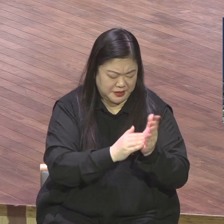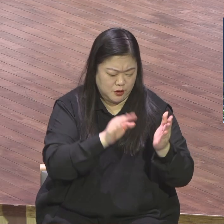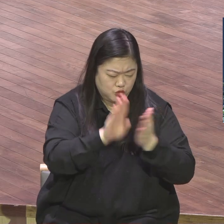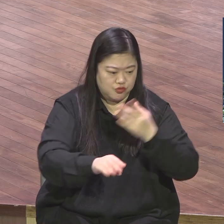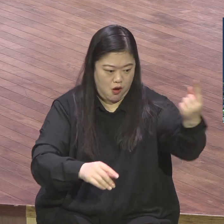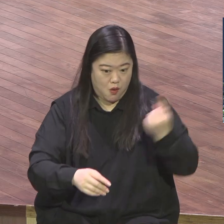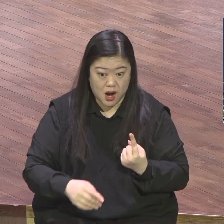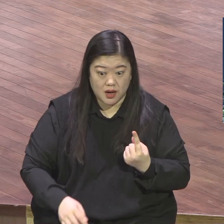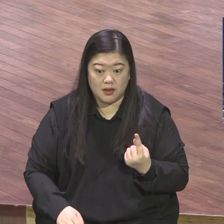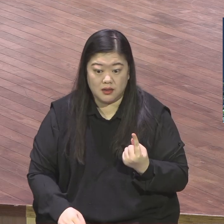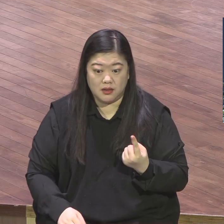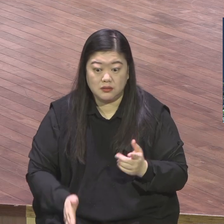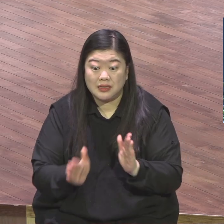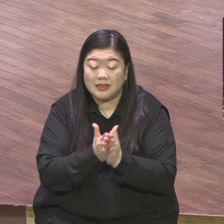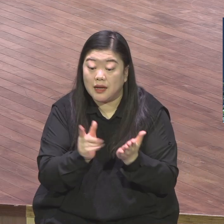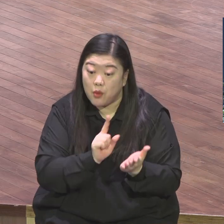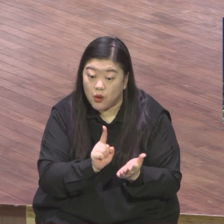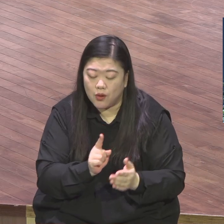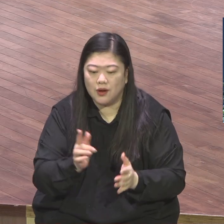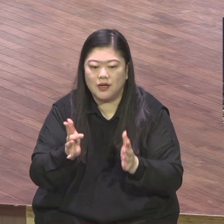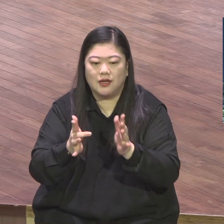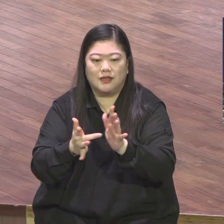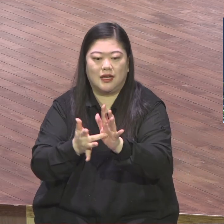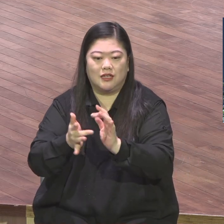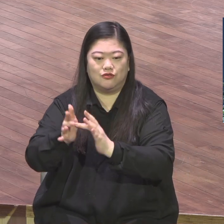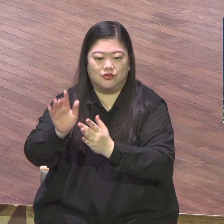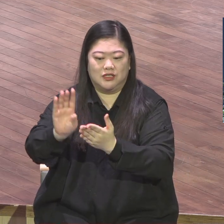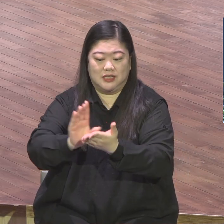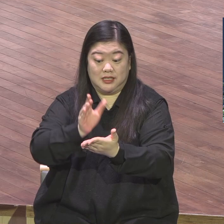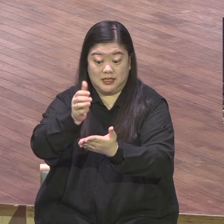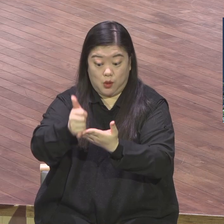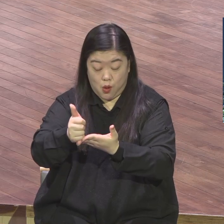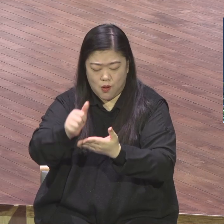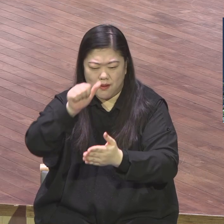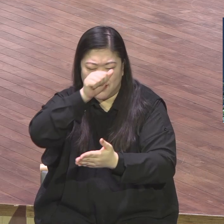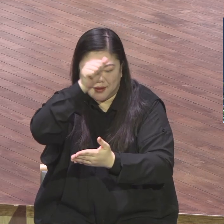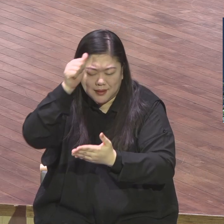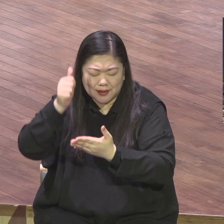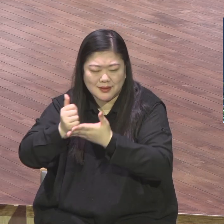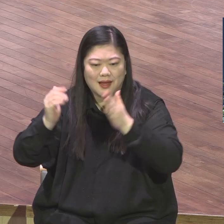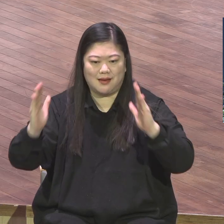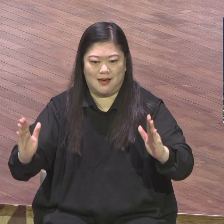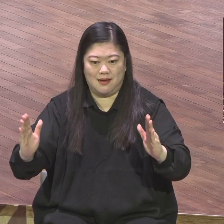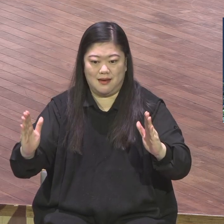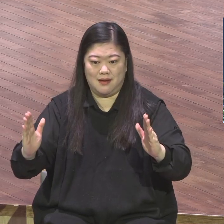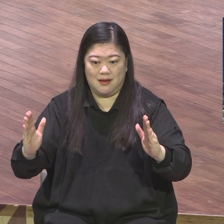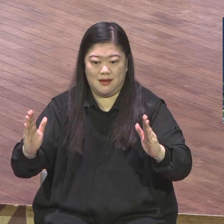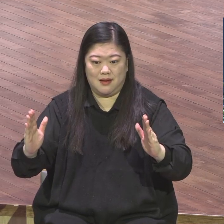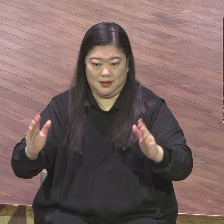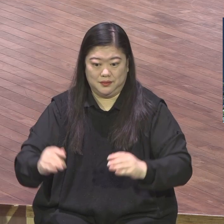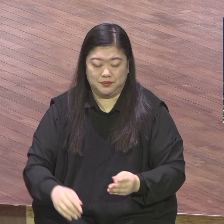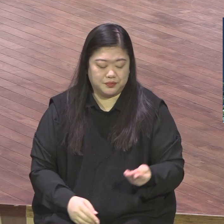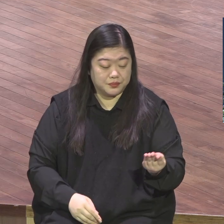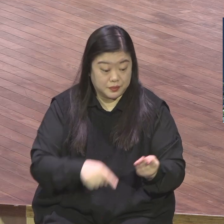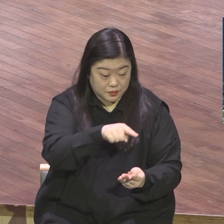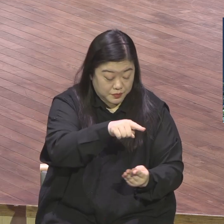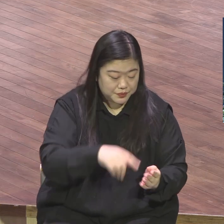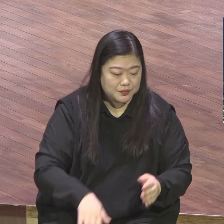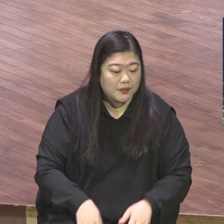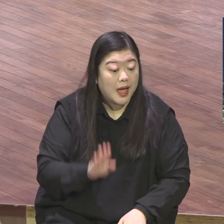생애라는 책이었어 예수 그리토의 생애라는 책을 주면서 고민했습니다 너는 이제부터 예수